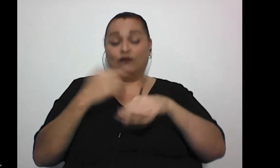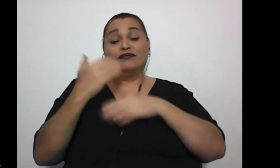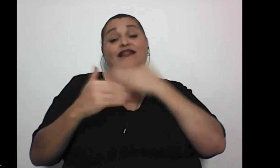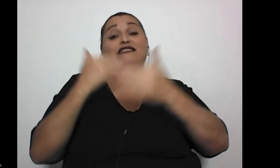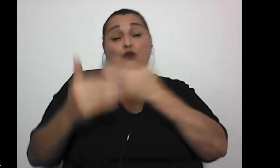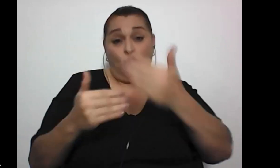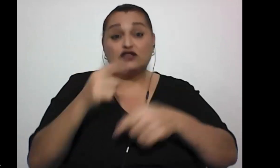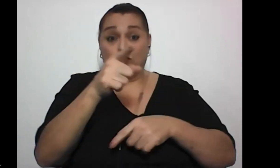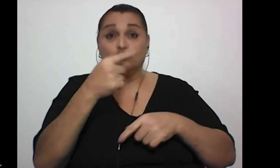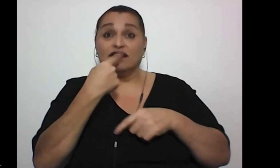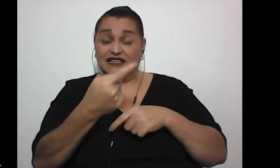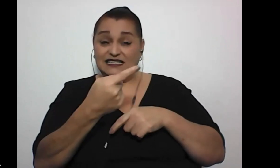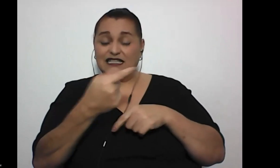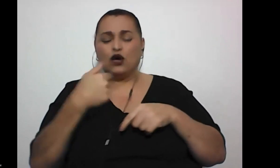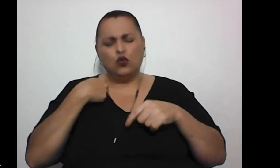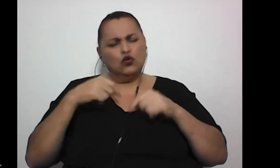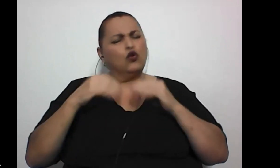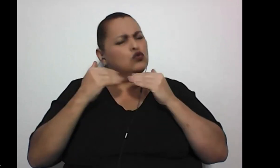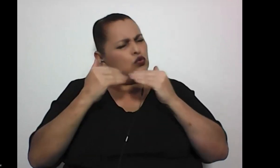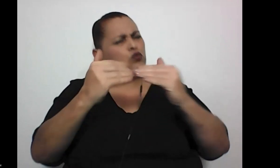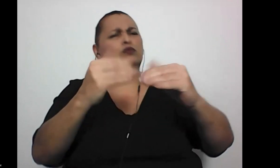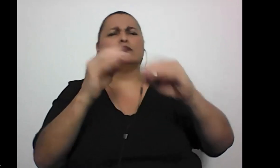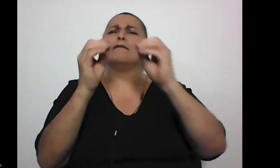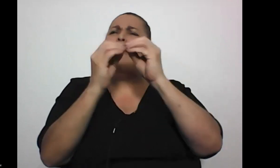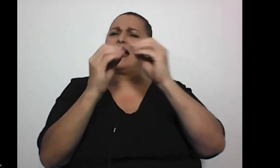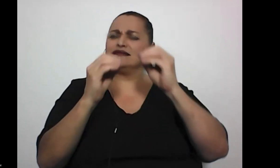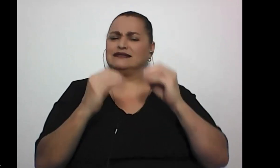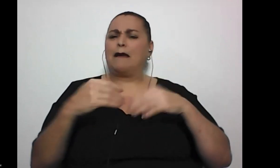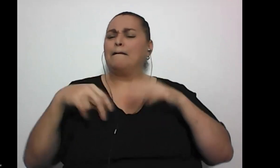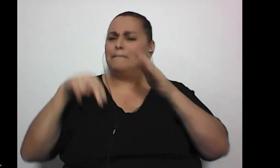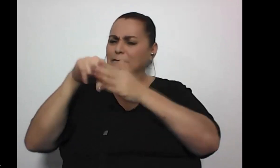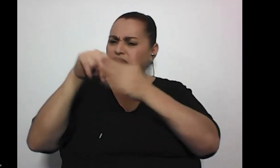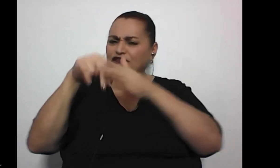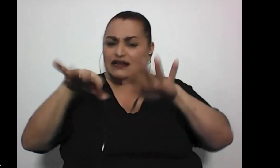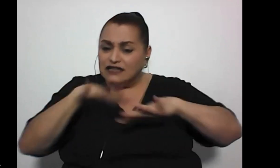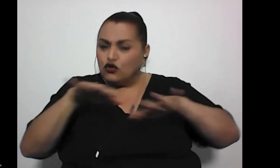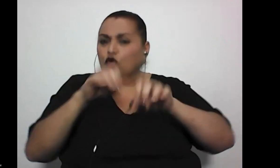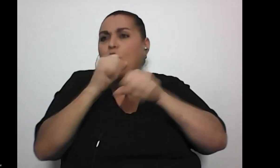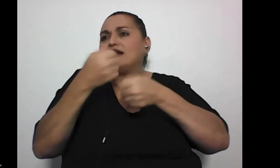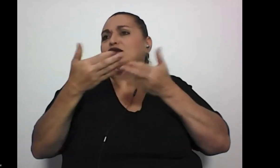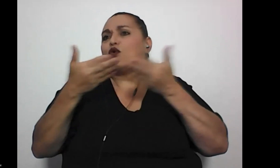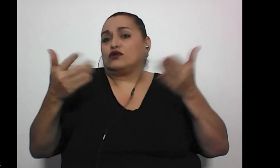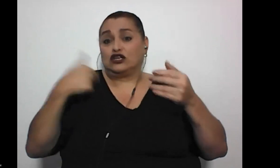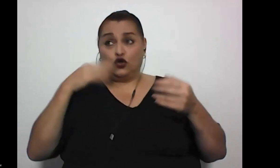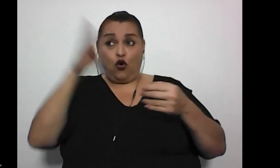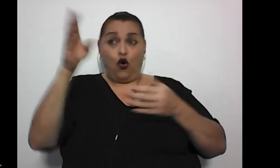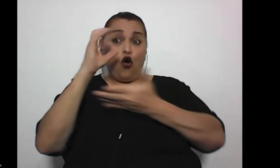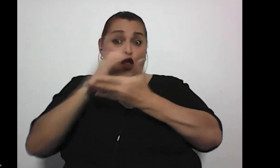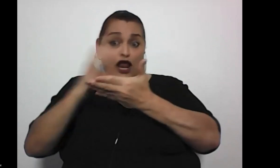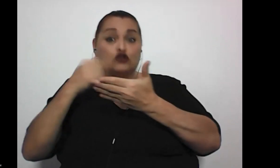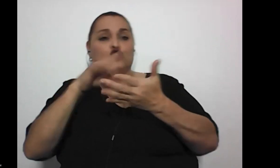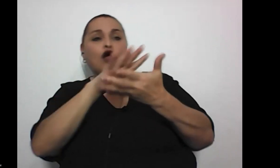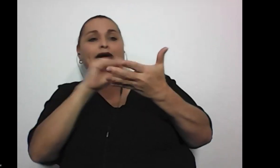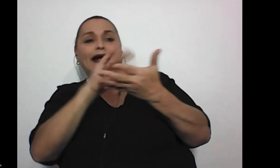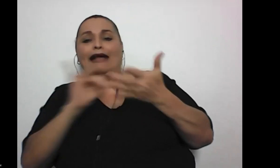Posteriormente, como vos decís, una tarda bastante más desde las barreras del entorno para realizar las cosas, ¿verdad? Cuando yo estaba en el cole tenía que grabar las clases y